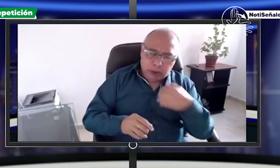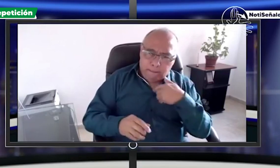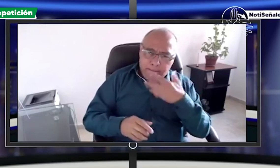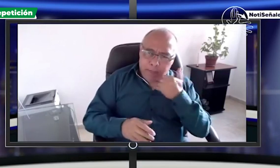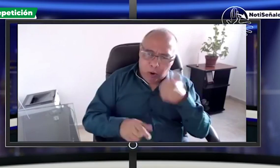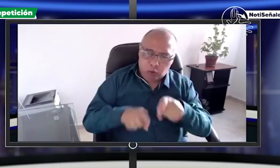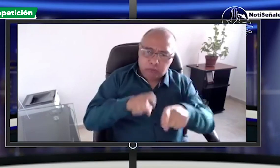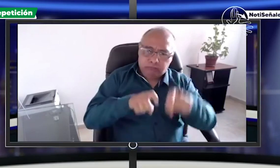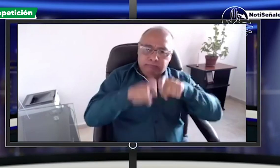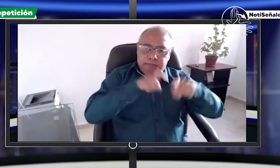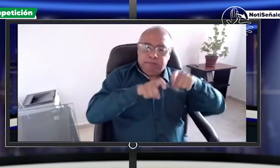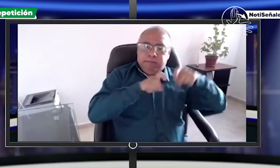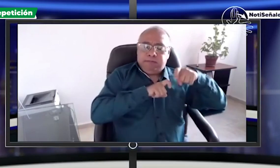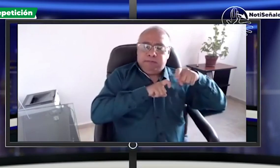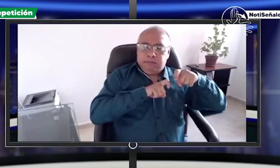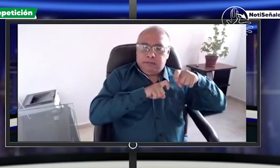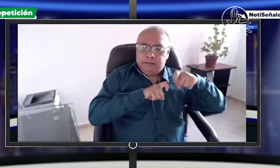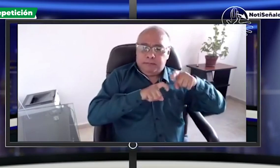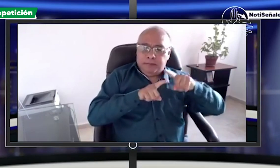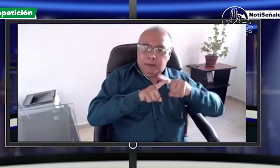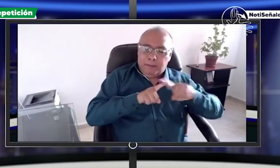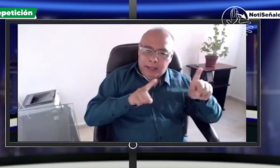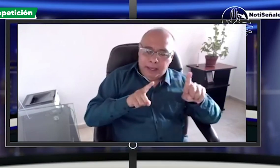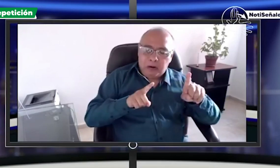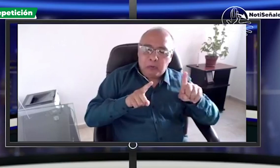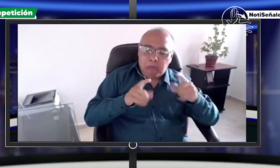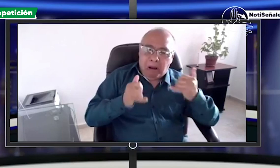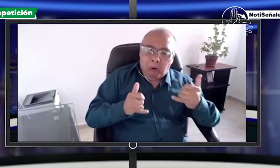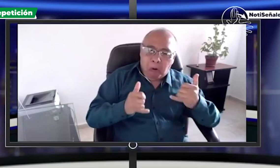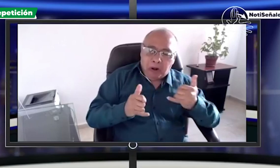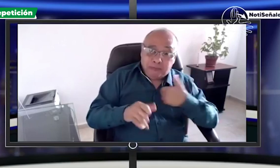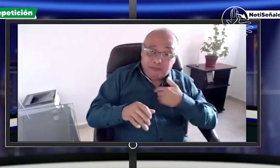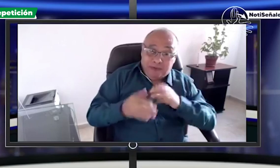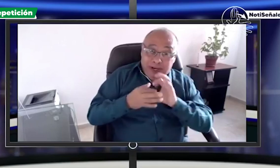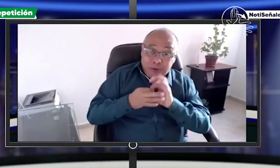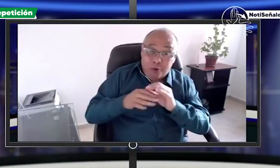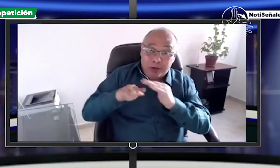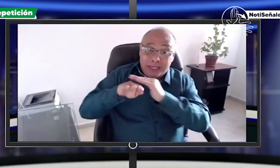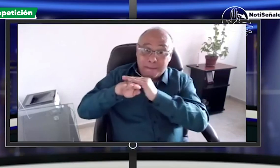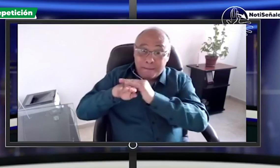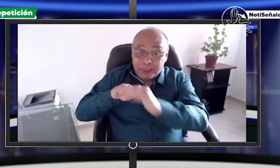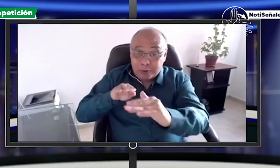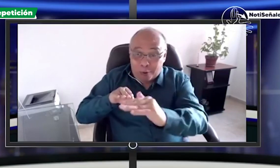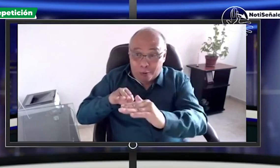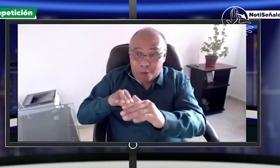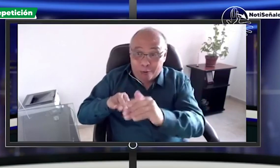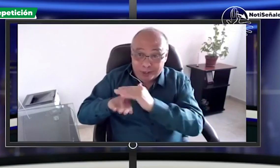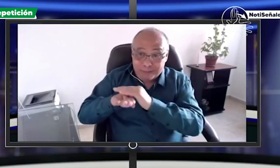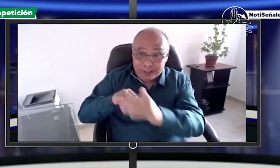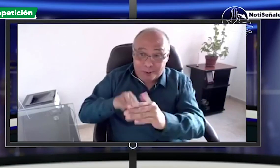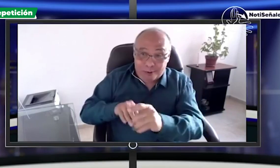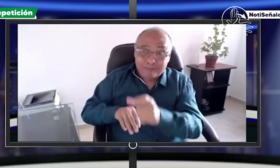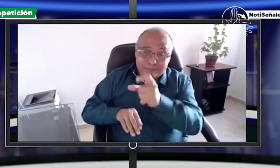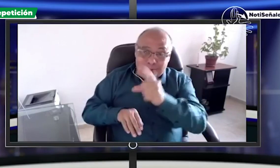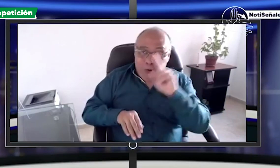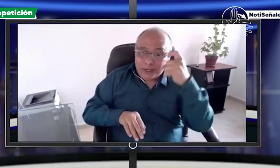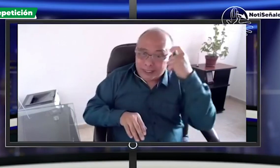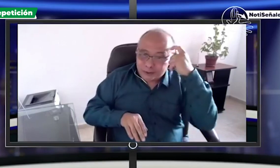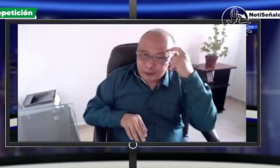difieren de la denuncia que se hizo en el vídeo que nosotros presentamos nosotros invitamos a la